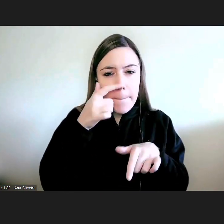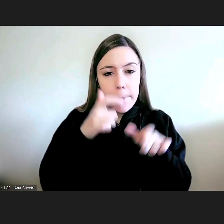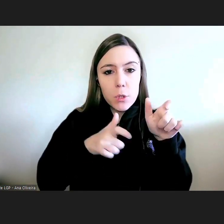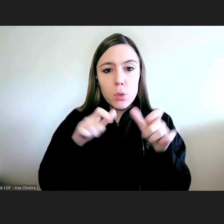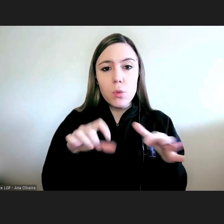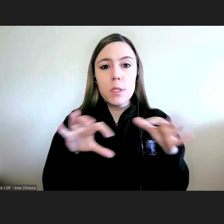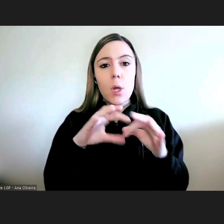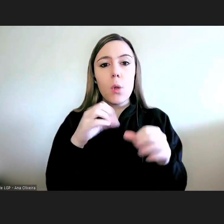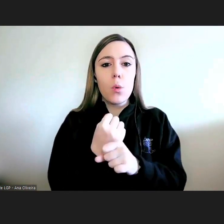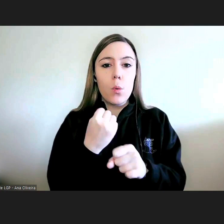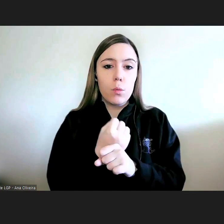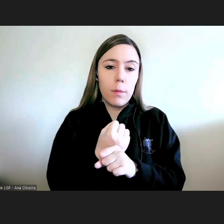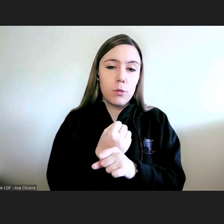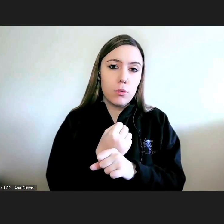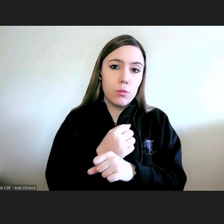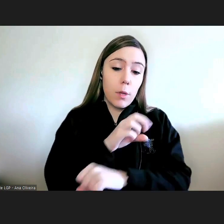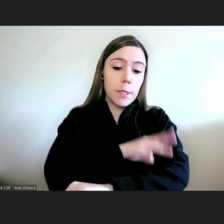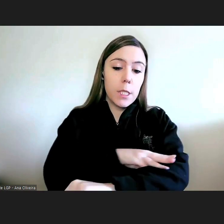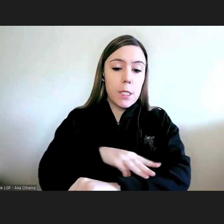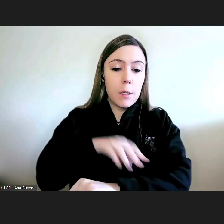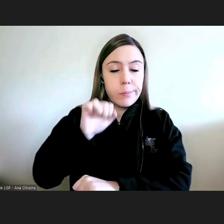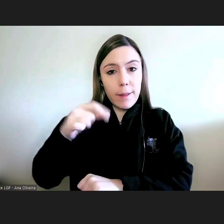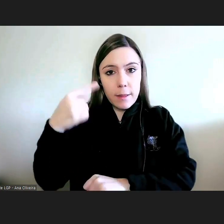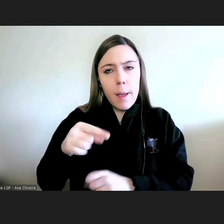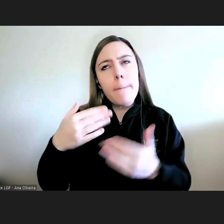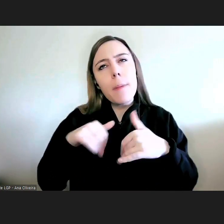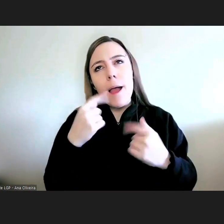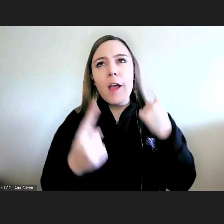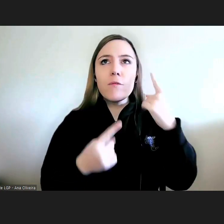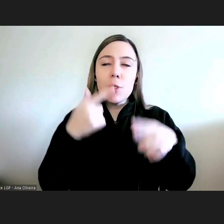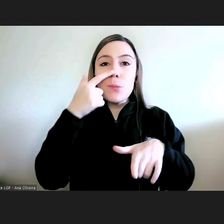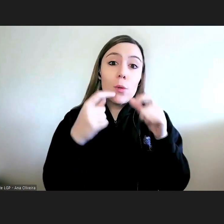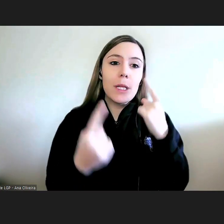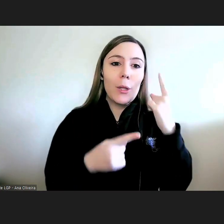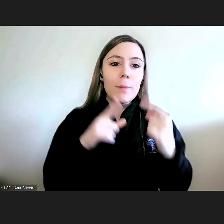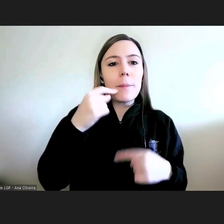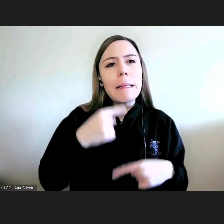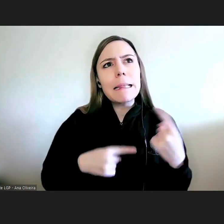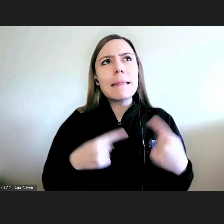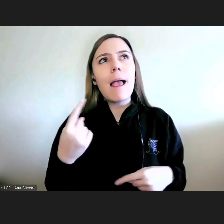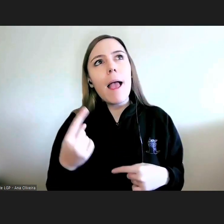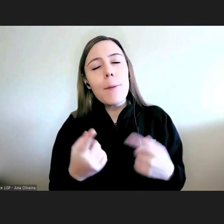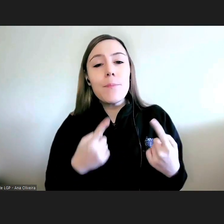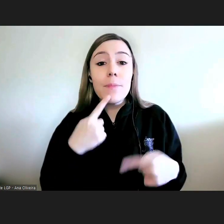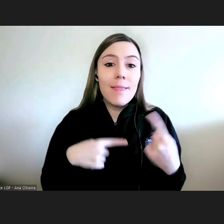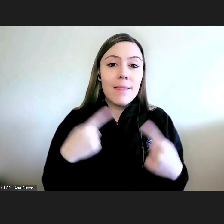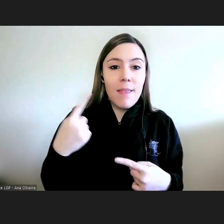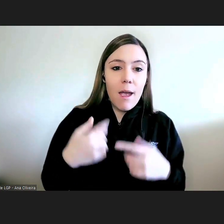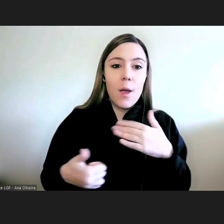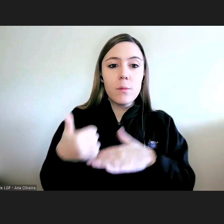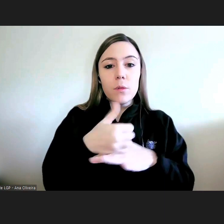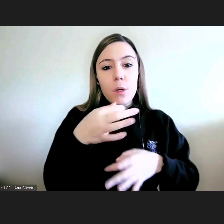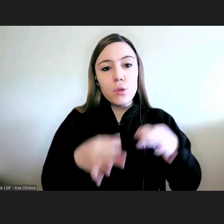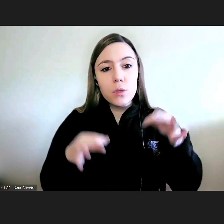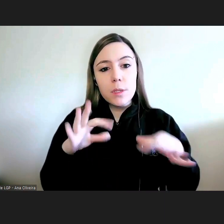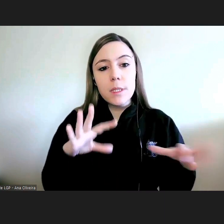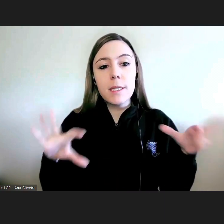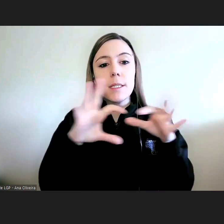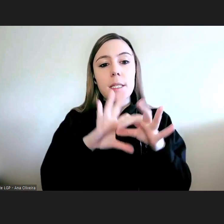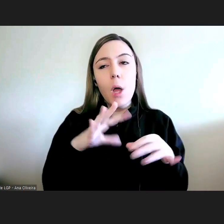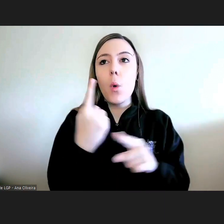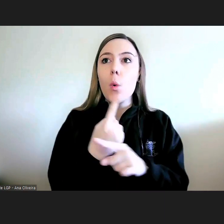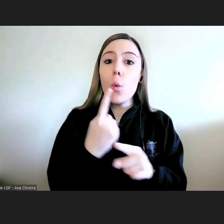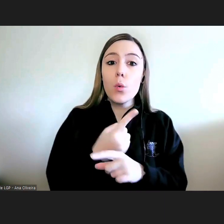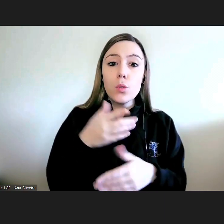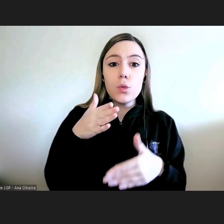administração embora de vez em quando ainda tenhamos algumas pessoas que se vêm queixar que se queixam o provedor de justiça sobre atos